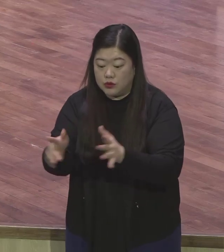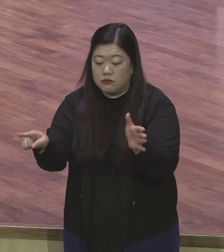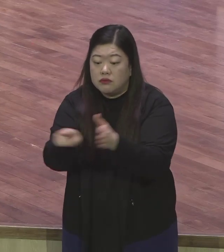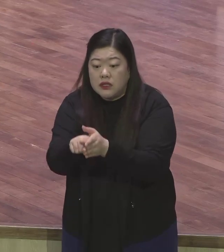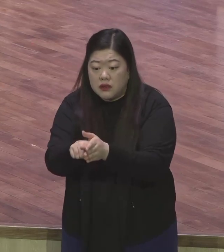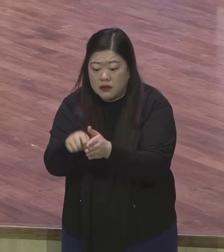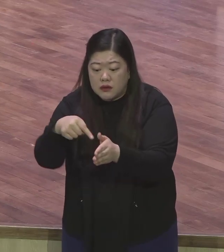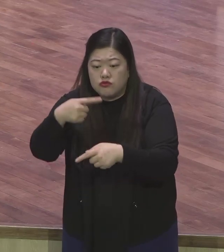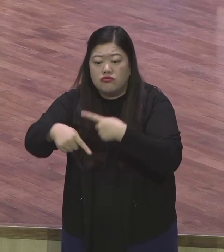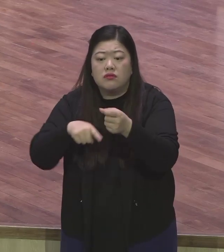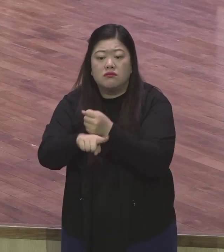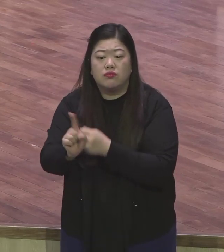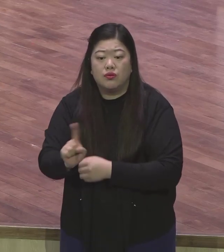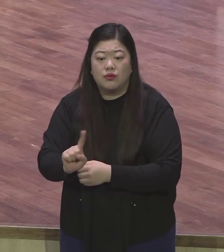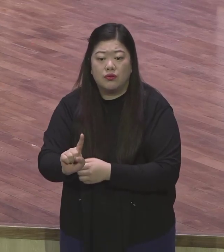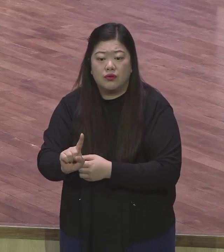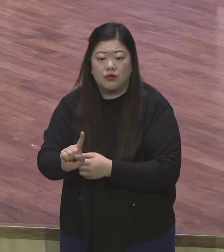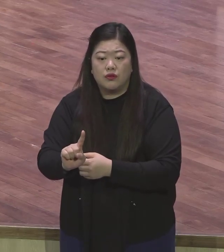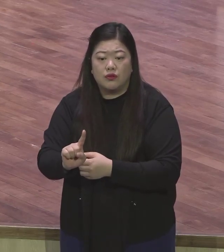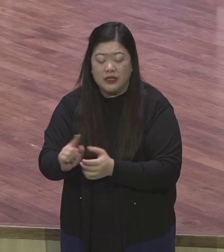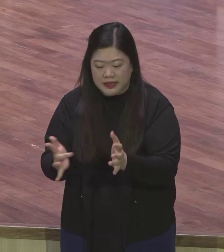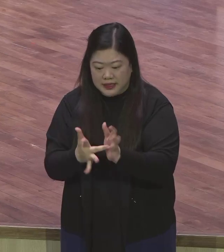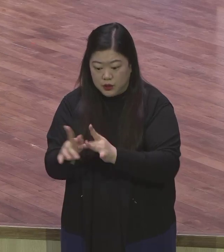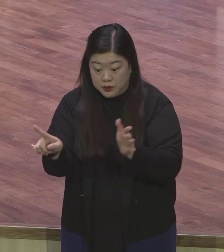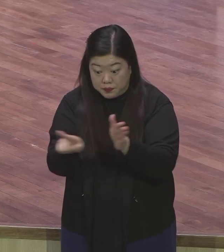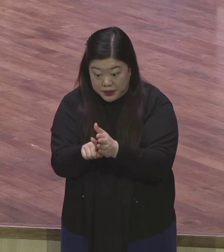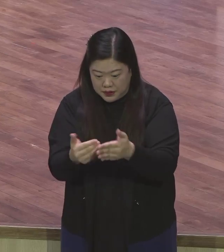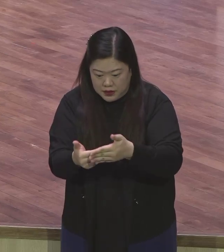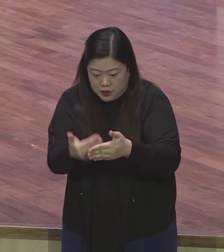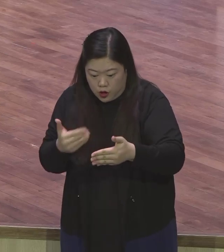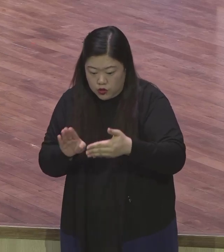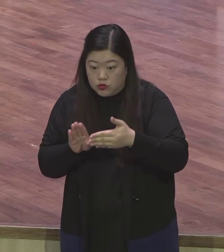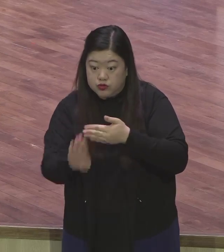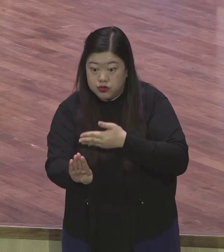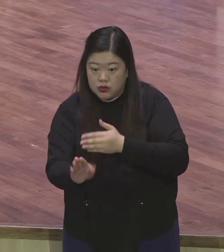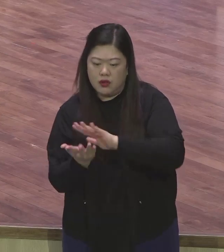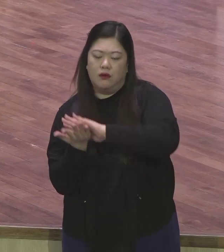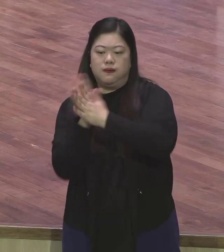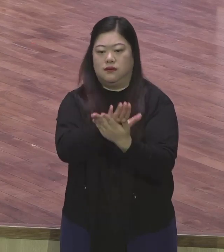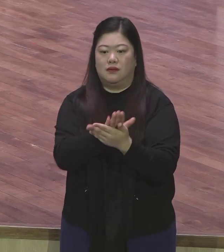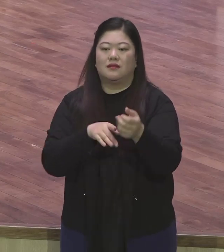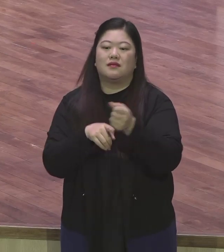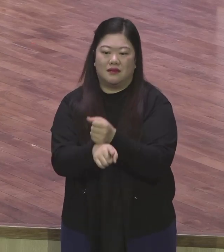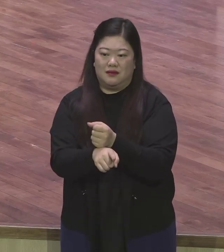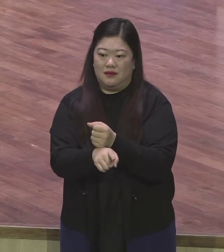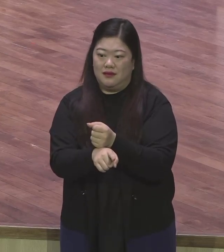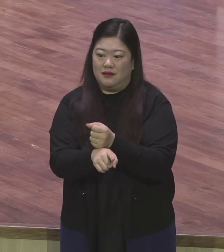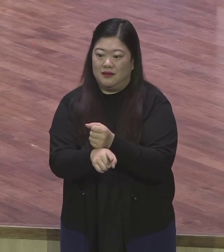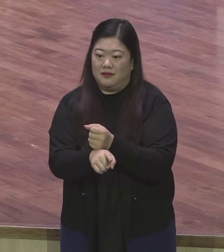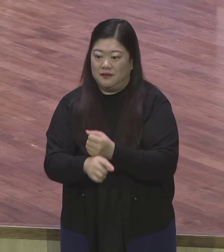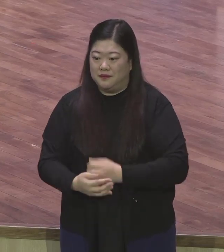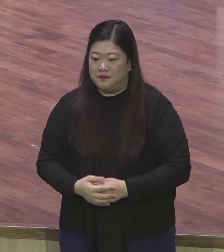완전히 새롭게 거듭난 새로운 삶을 산다. 이 말씀 속에 다